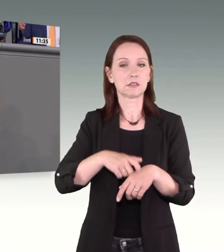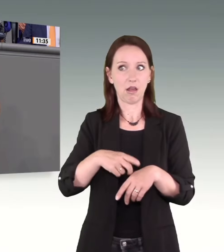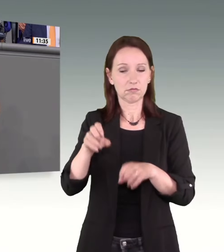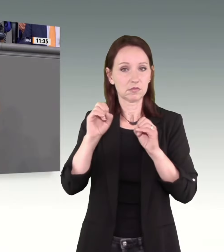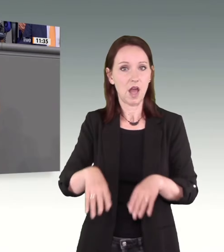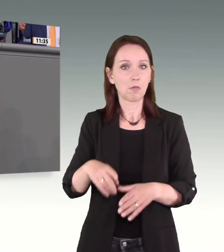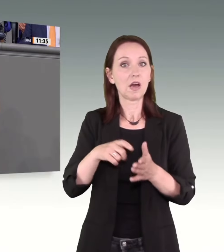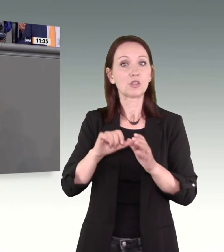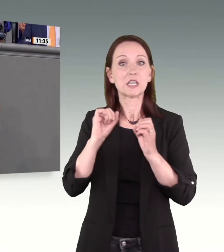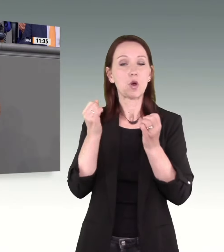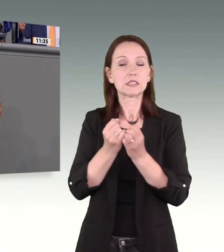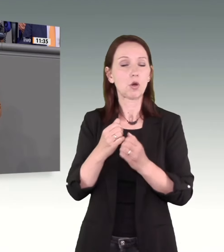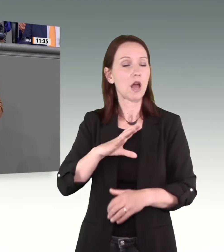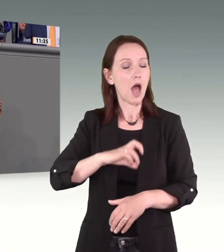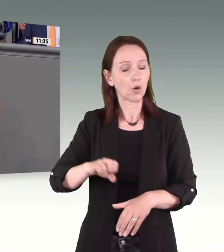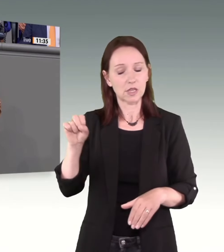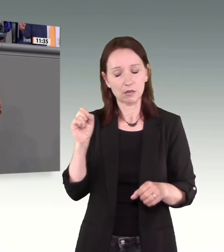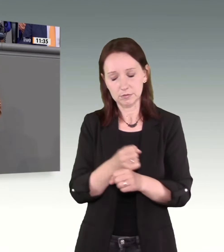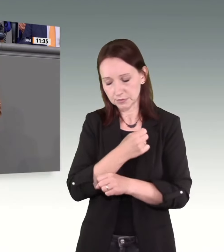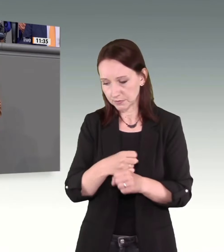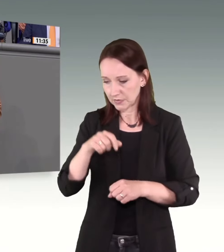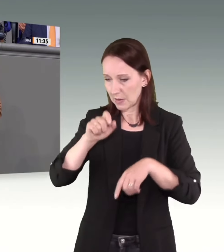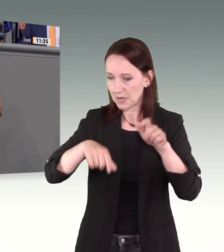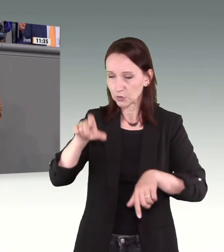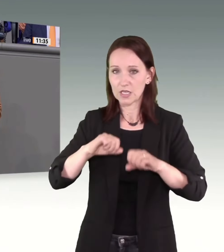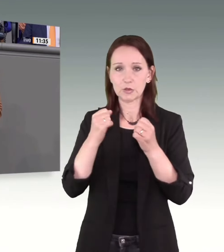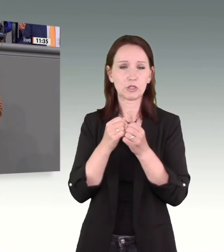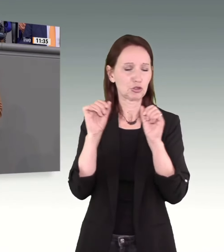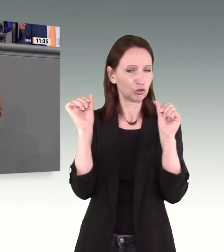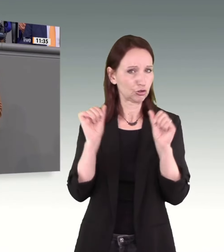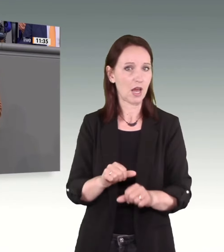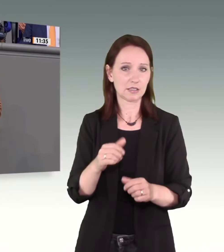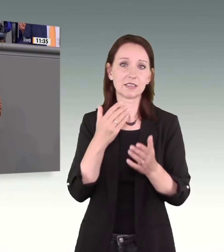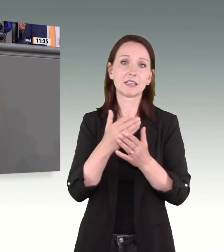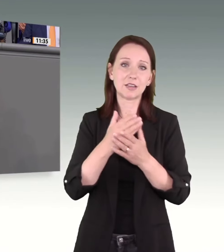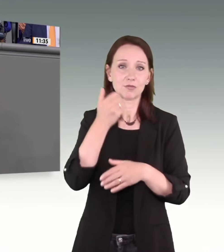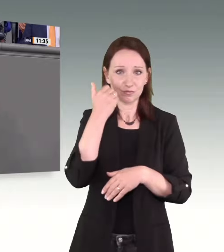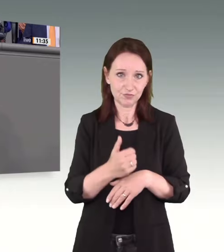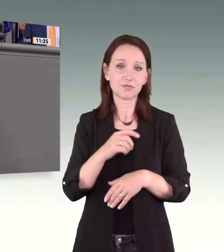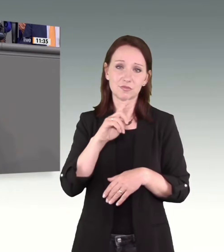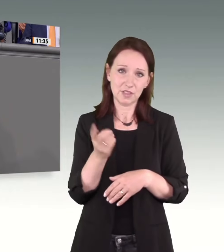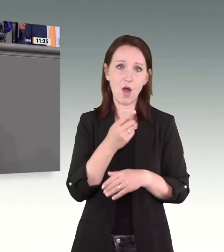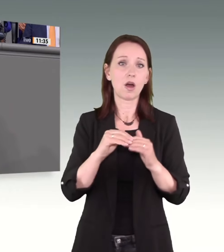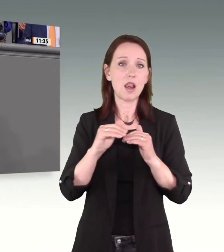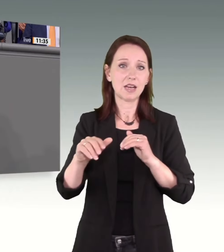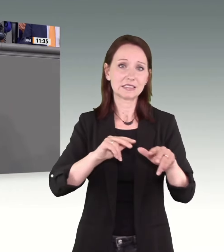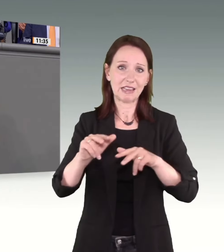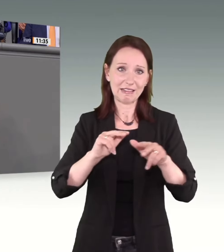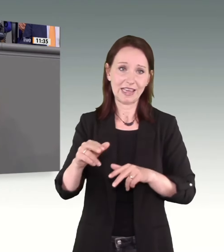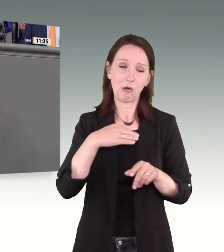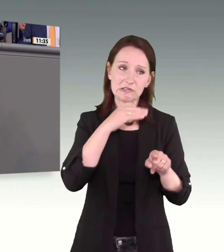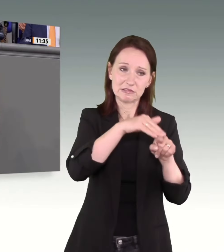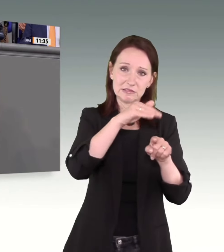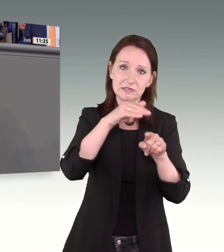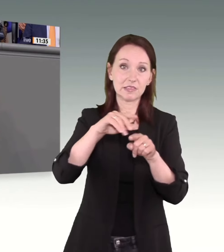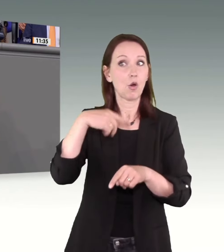unerträglich ist. Der personelle Zustand ist schlecht. Also lassen Sie uns gemeinsam auch auf die Landesregierungen hinwirken, damit auch dort ordentlich